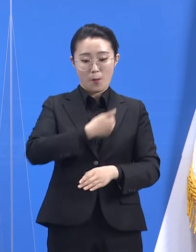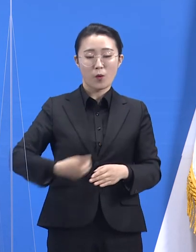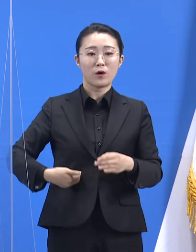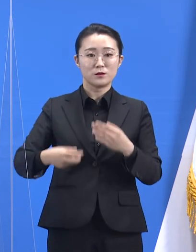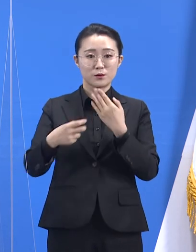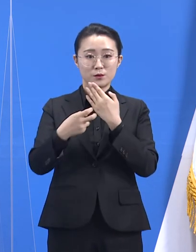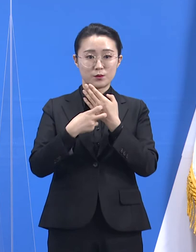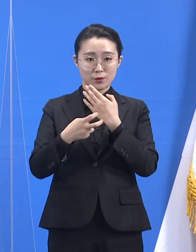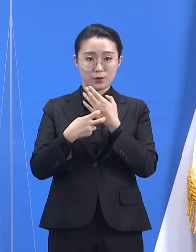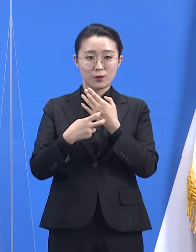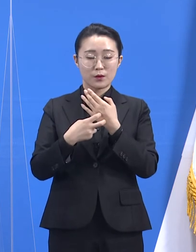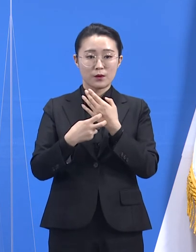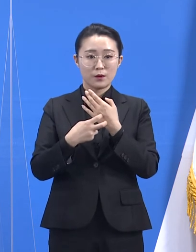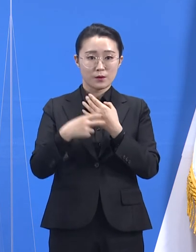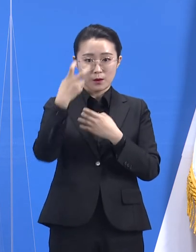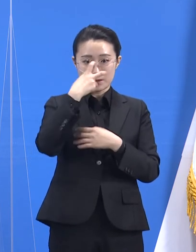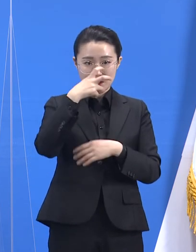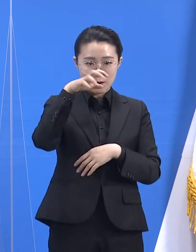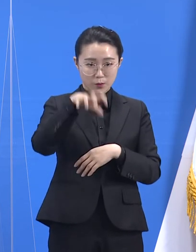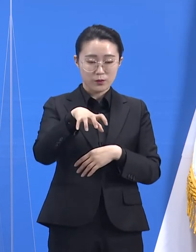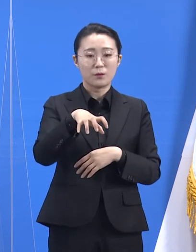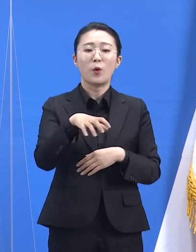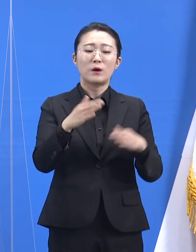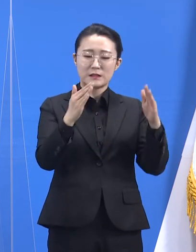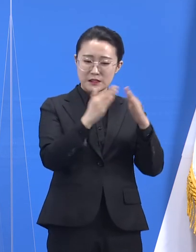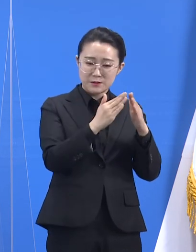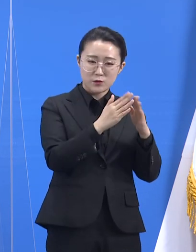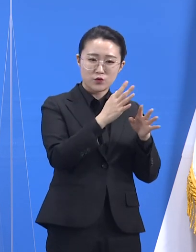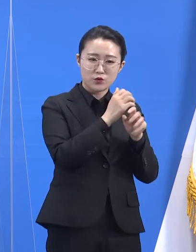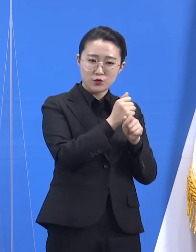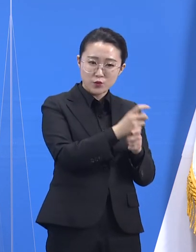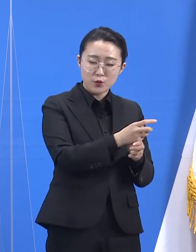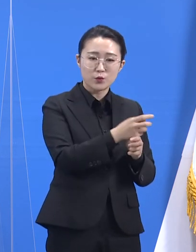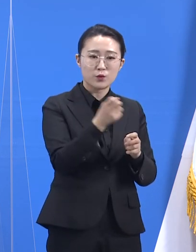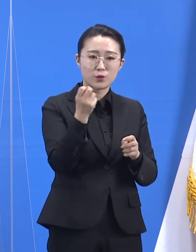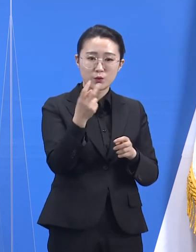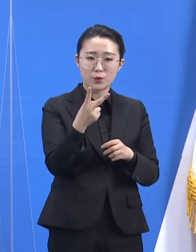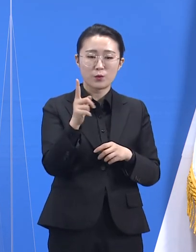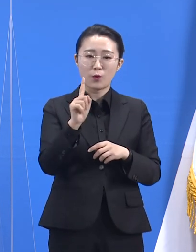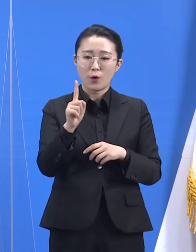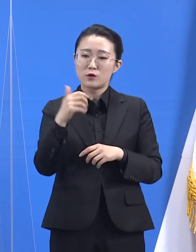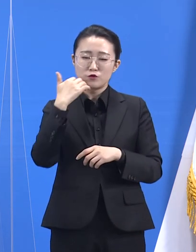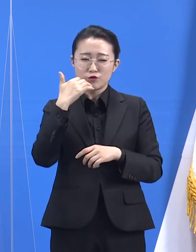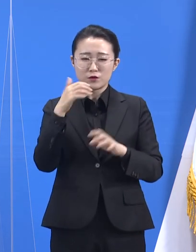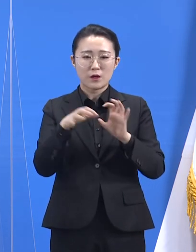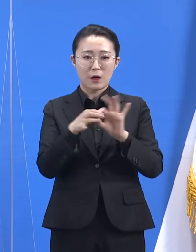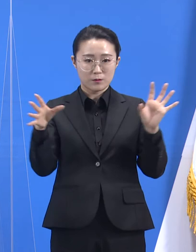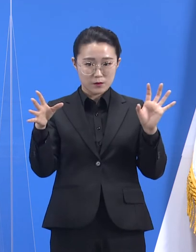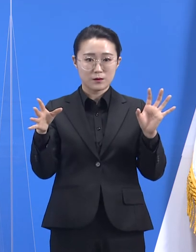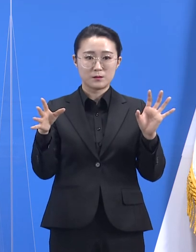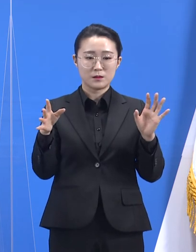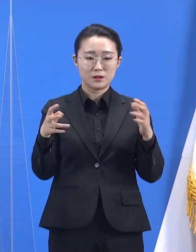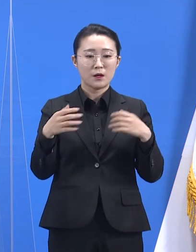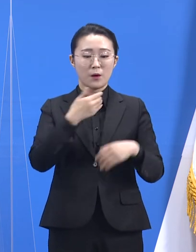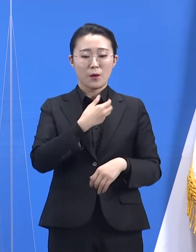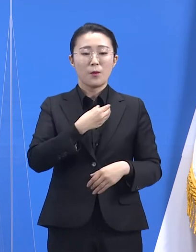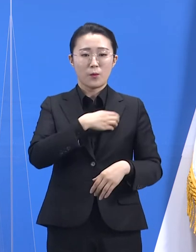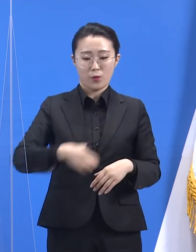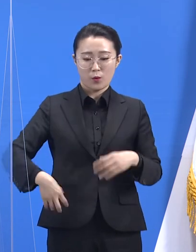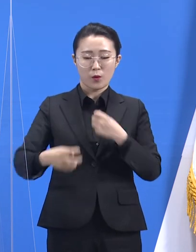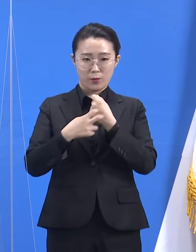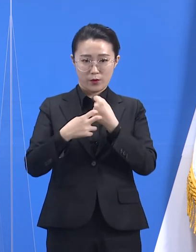증상 여부나 주소지에 관계없이 검사를 받을 수 있도록 하였습니다. 전국에 설치된